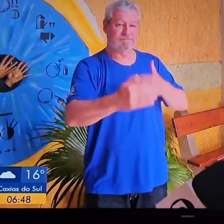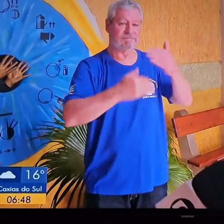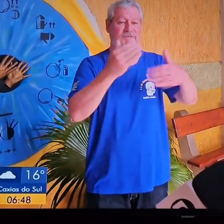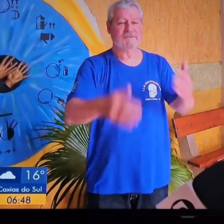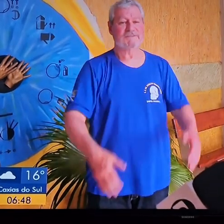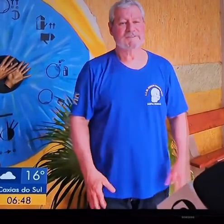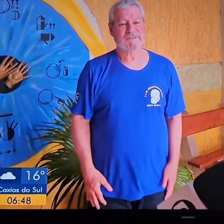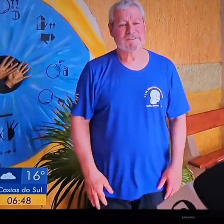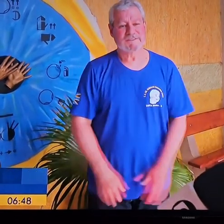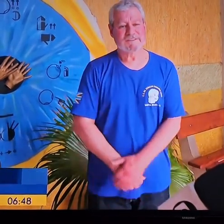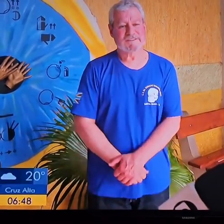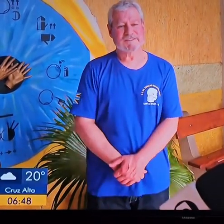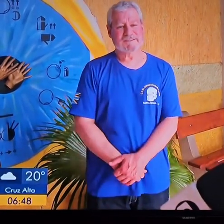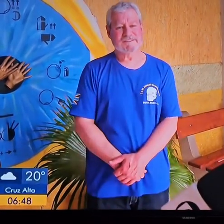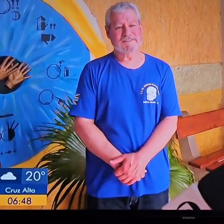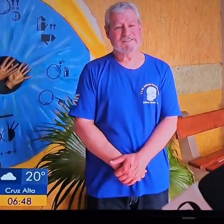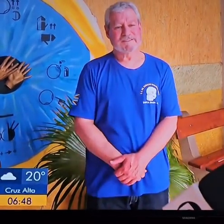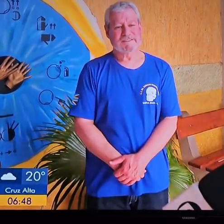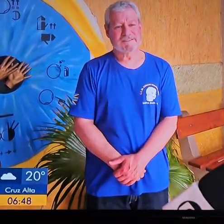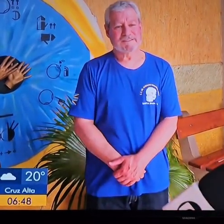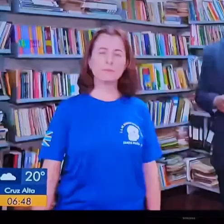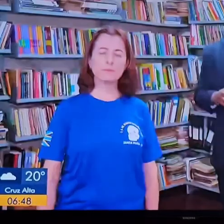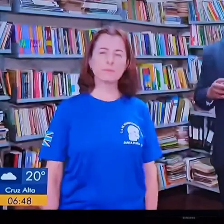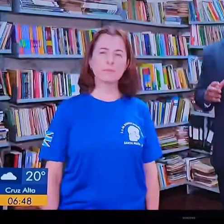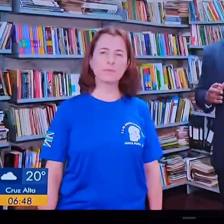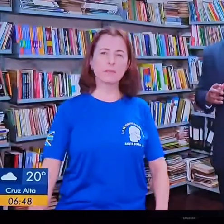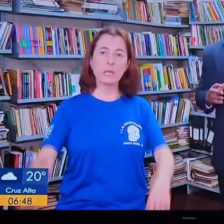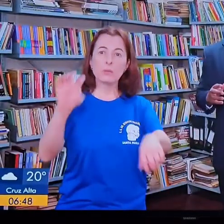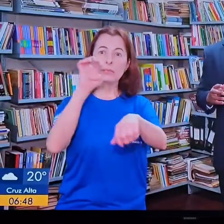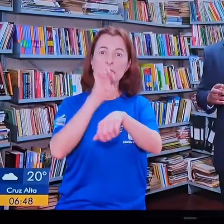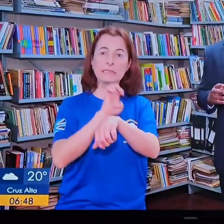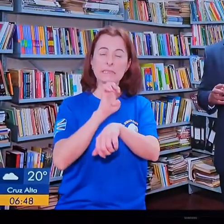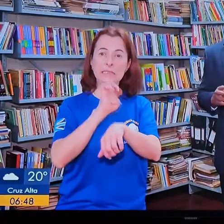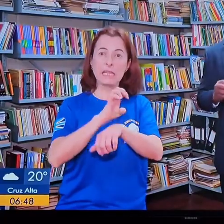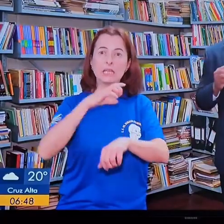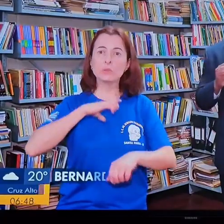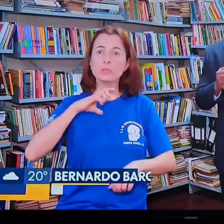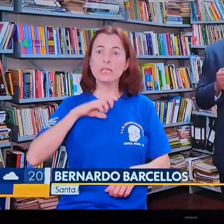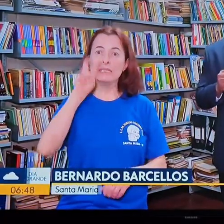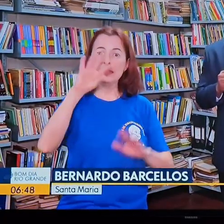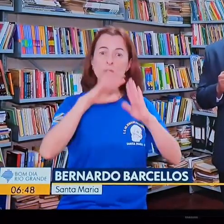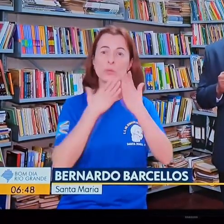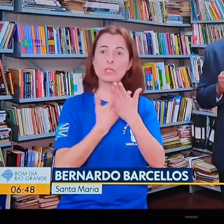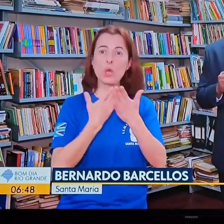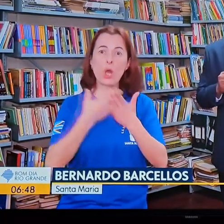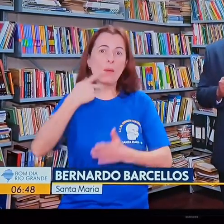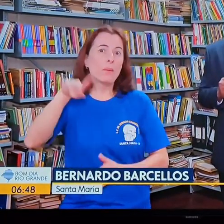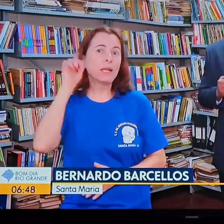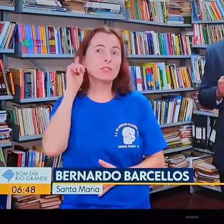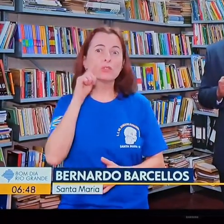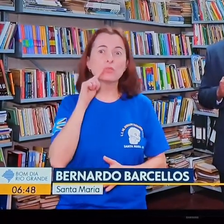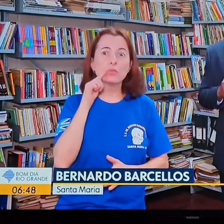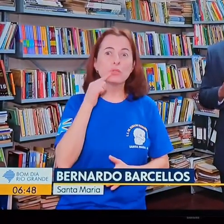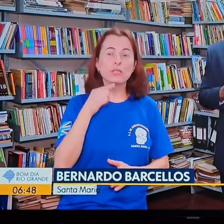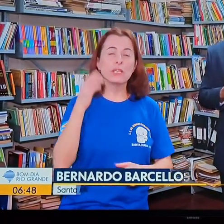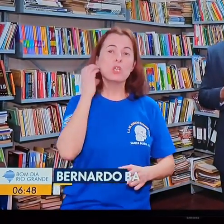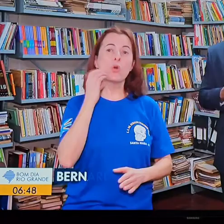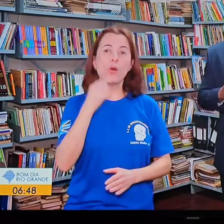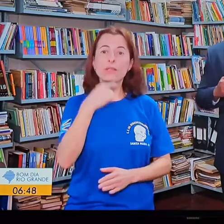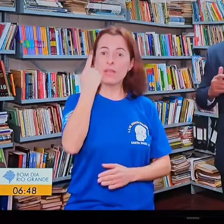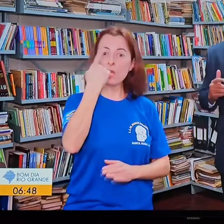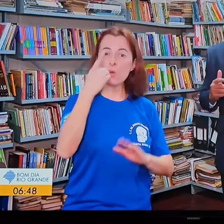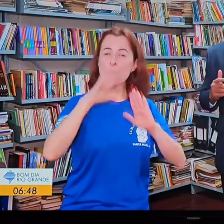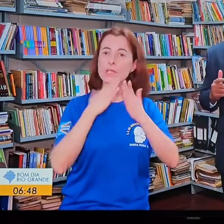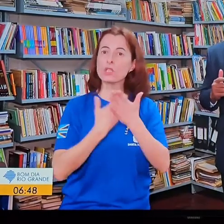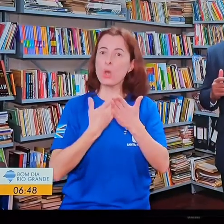o professor está colocando para ele. Essa troca é muito importante. A escola é uma das cinco instituições do estado, com